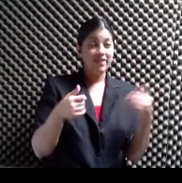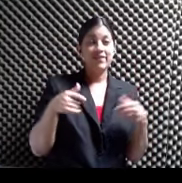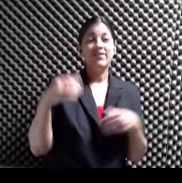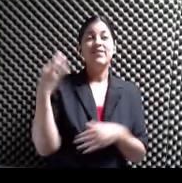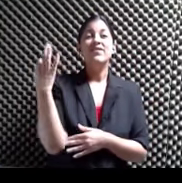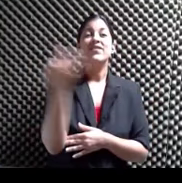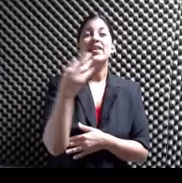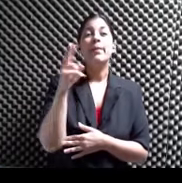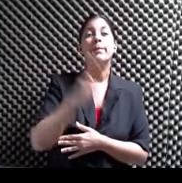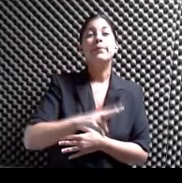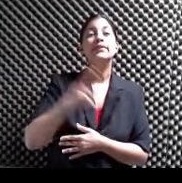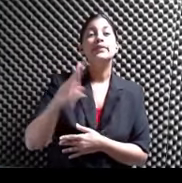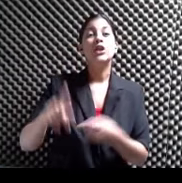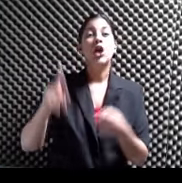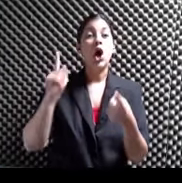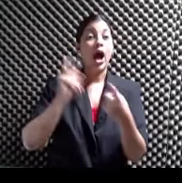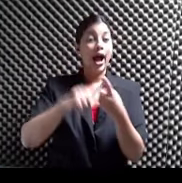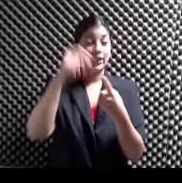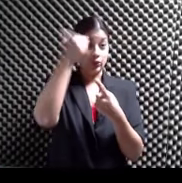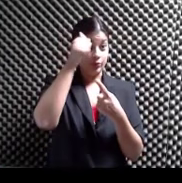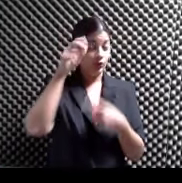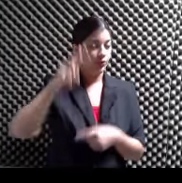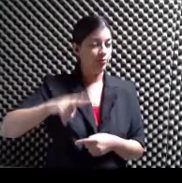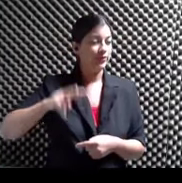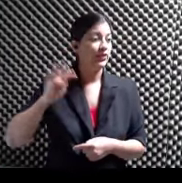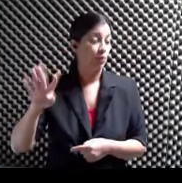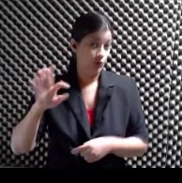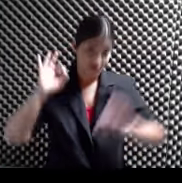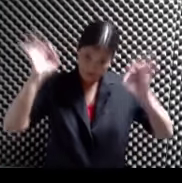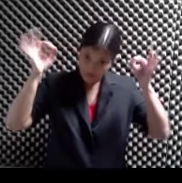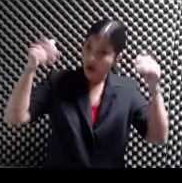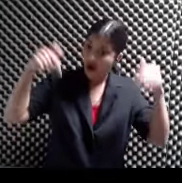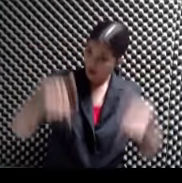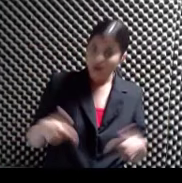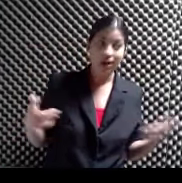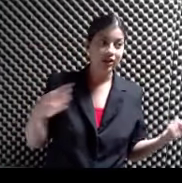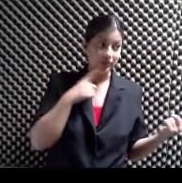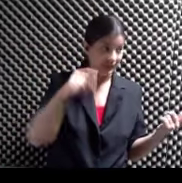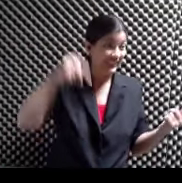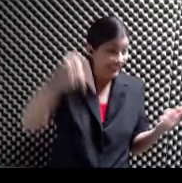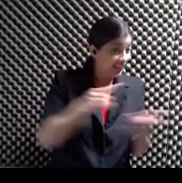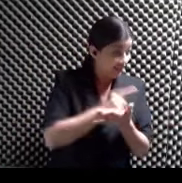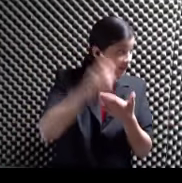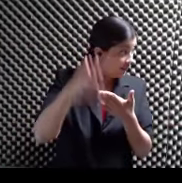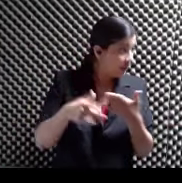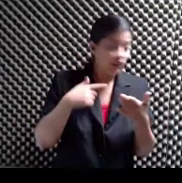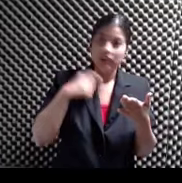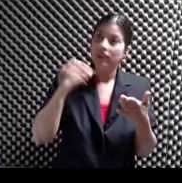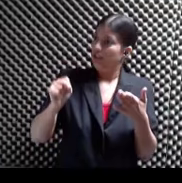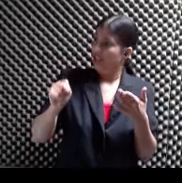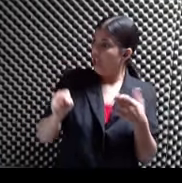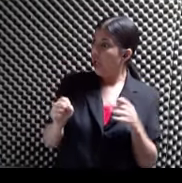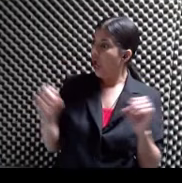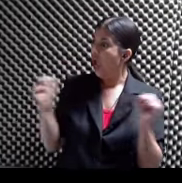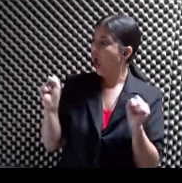Hasta el domingo 24 De febrero Este fin de semana Este fin de semana Esta pelu Eso es así Y entonces